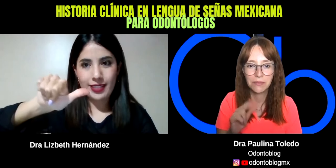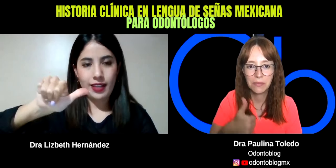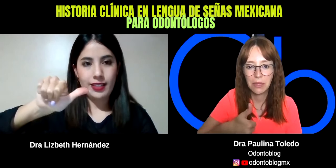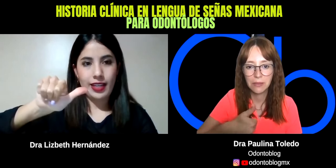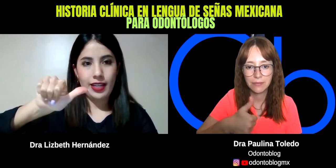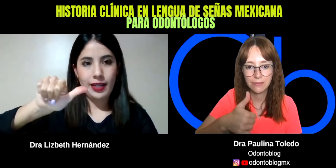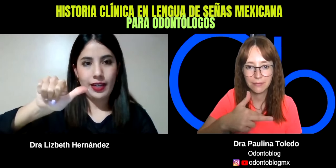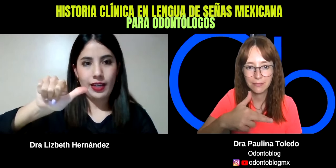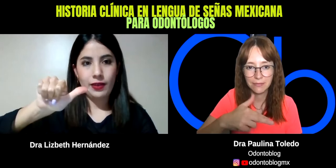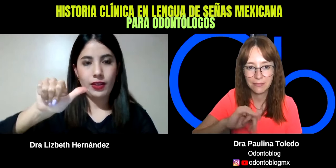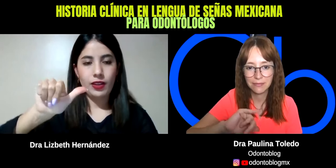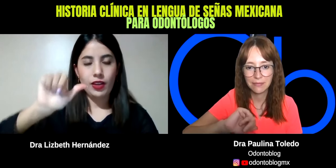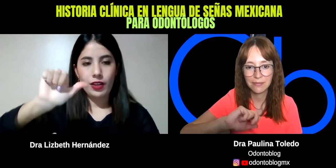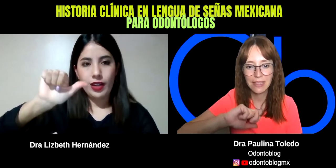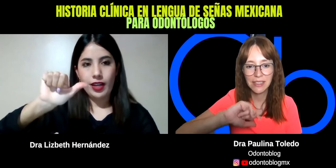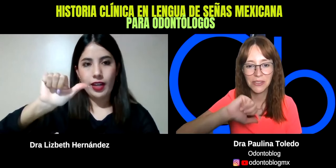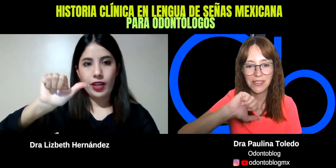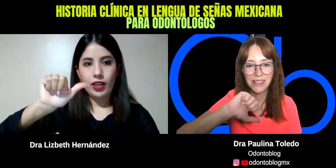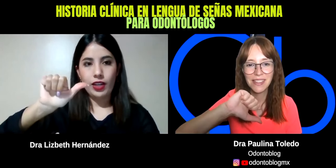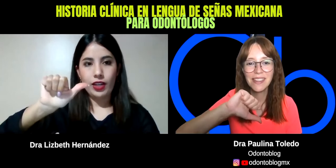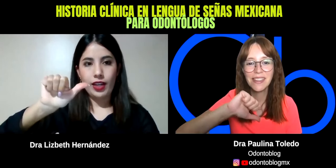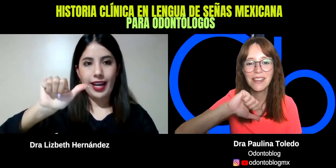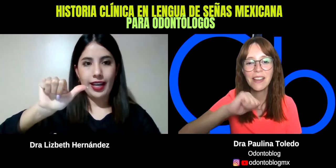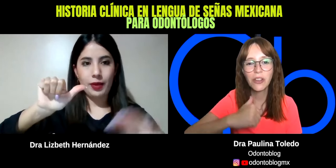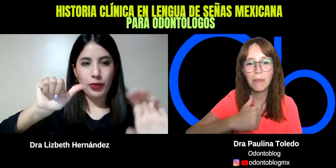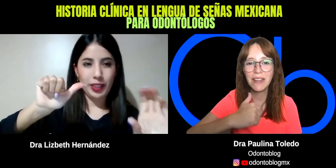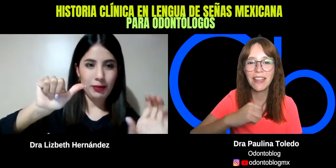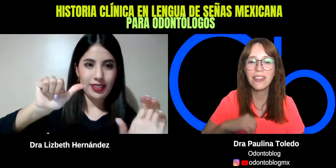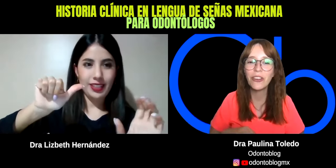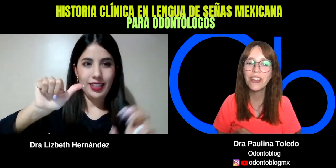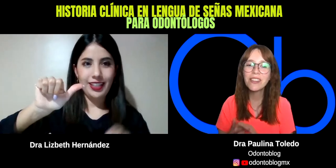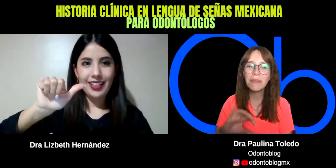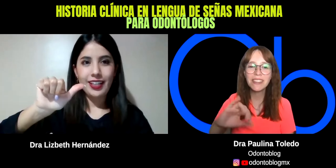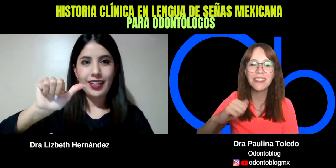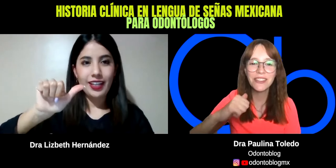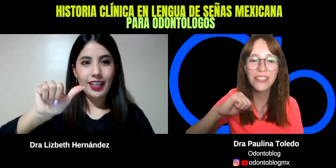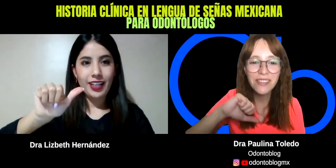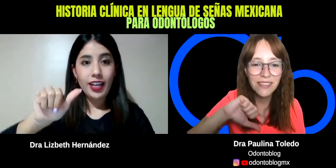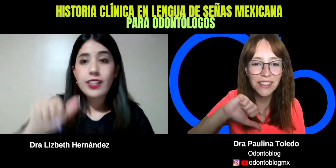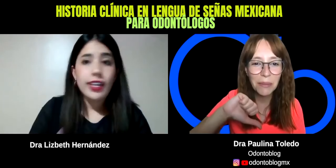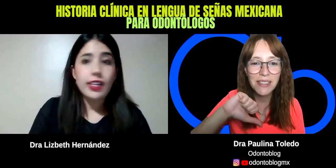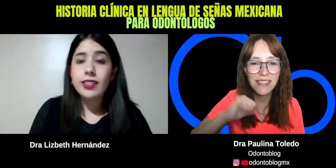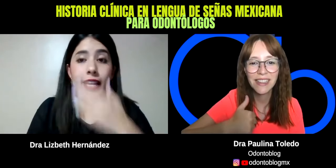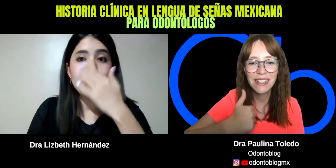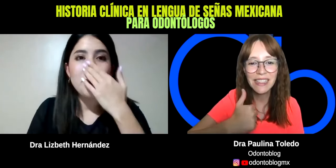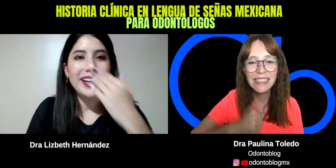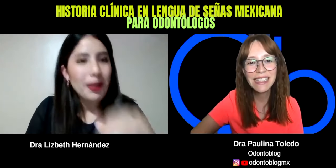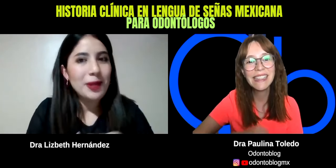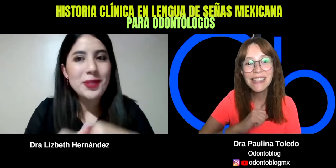A, O sea, estoy aprendiendo, estoy aprendiendo. Sí, sí, es complicado. Incluso